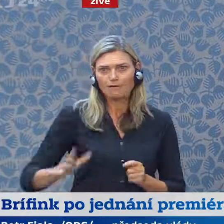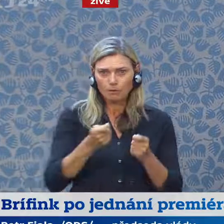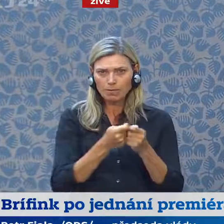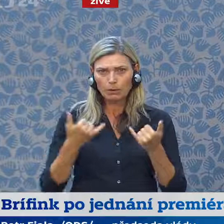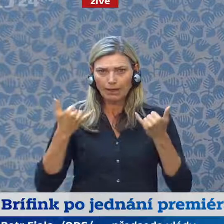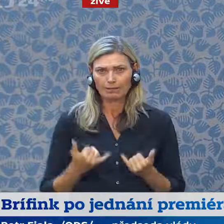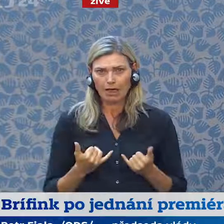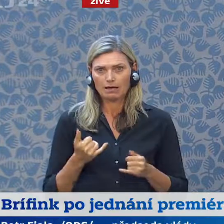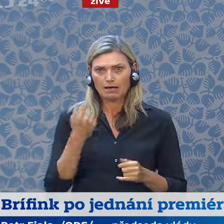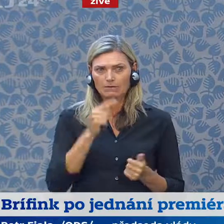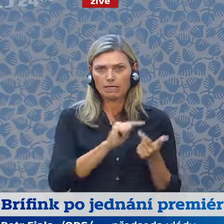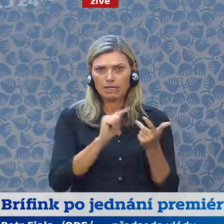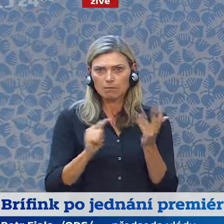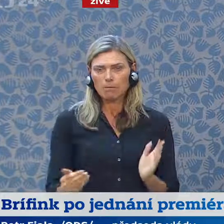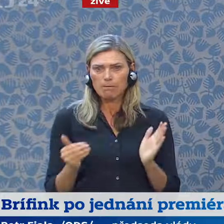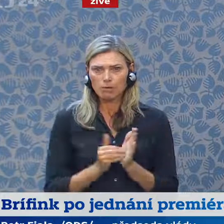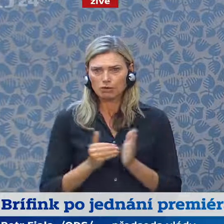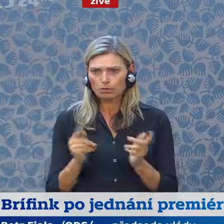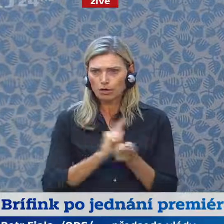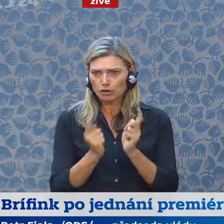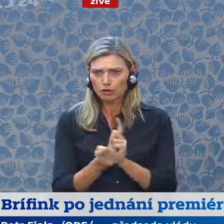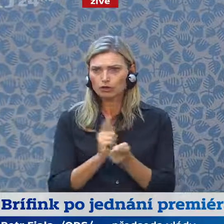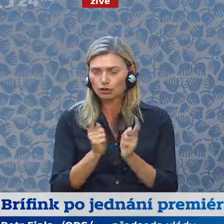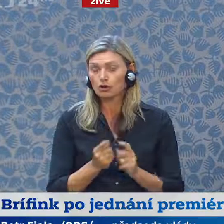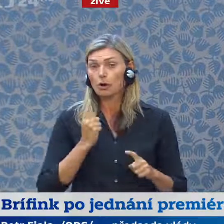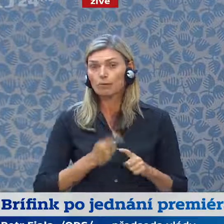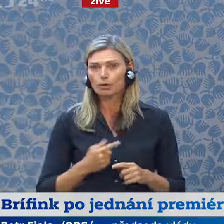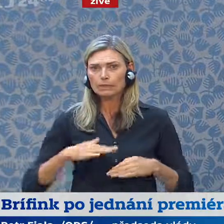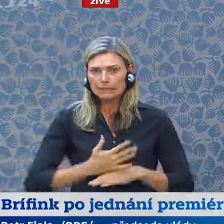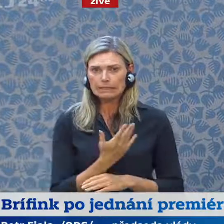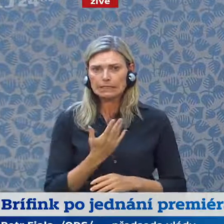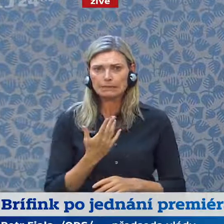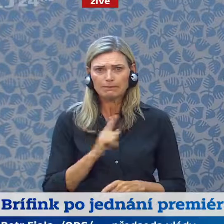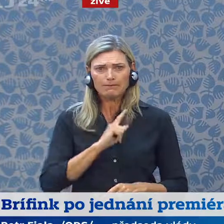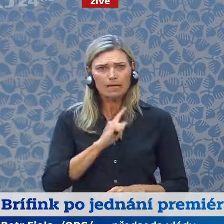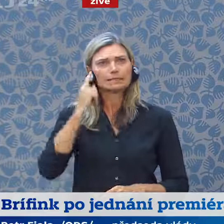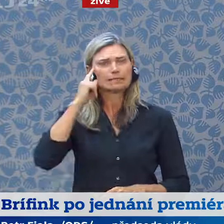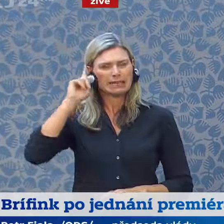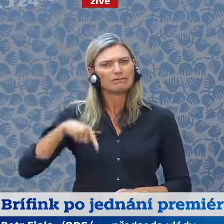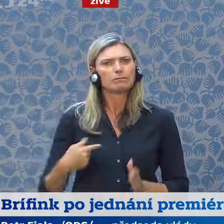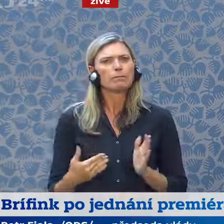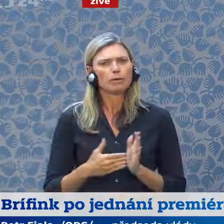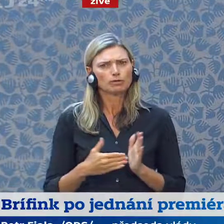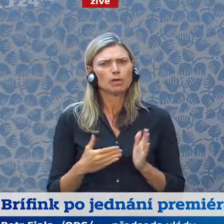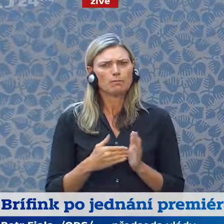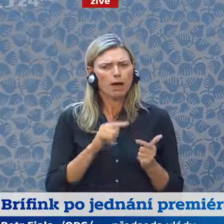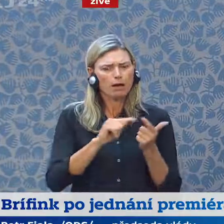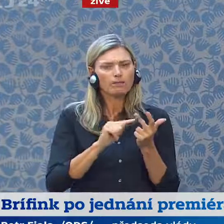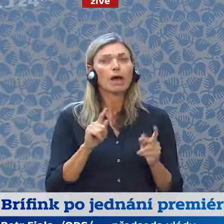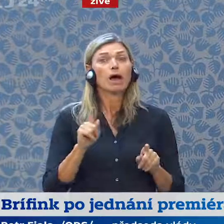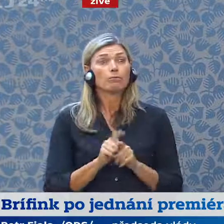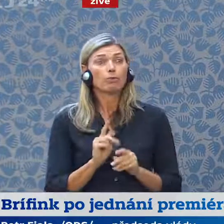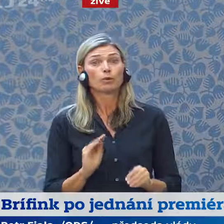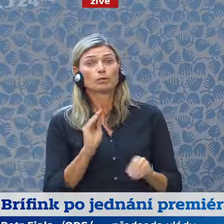čelí. A my jsme si dobře vědomi toho, že výzvy vyplývající z ruské